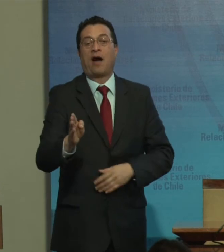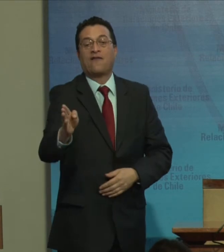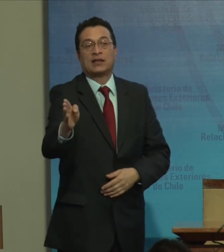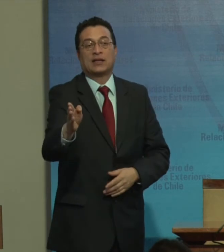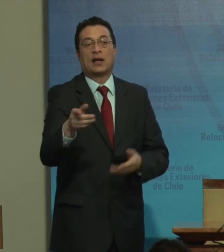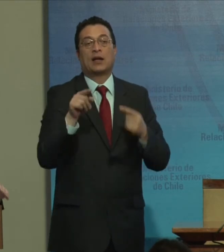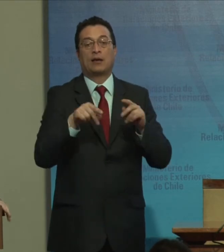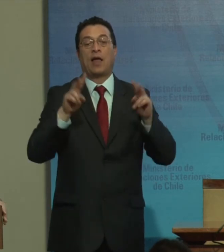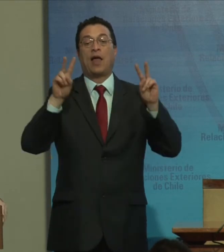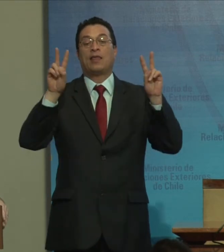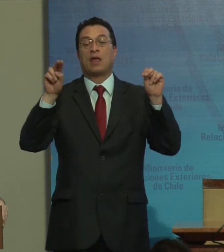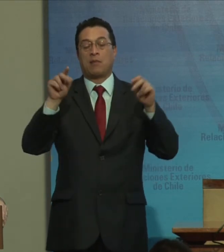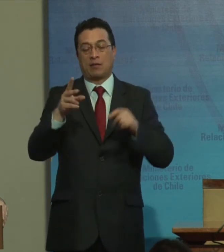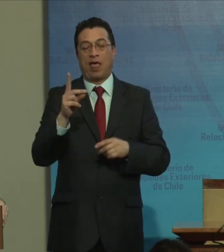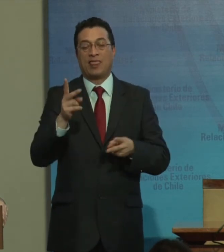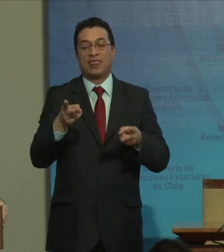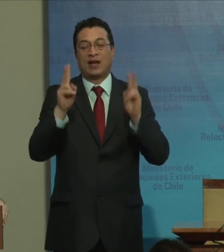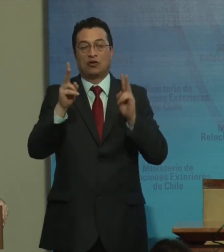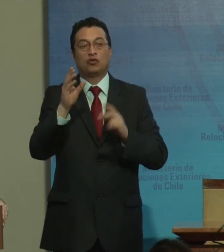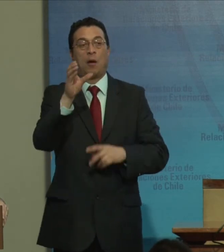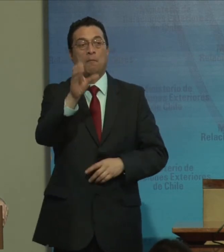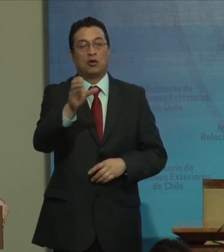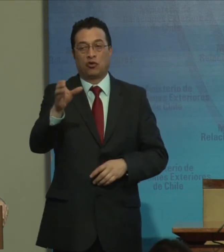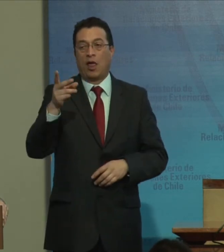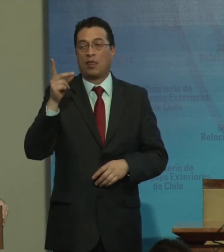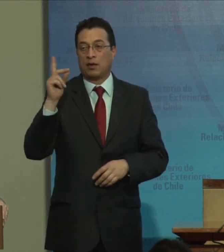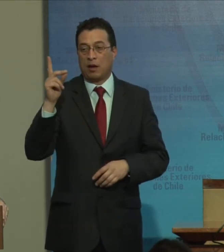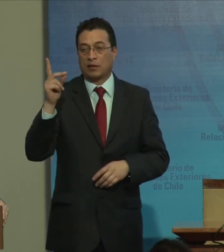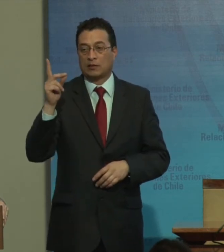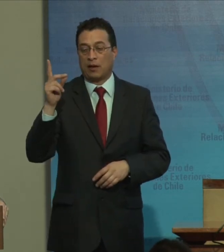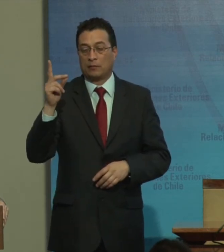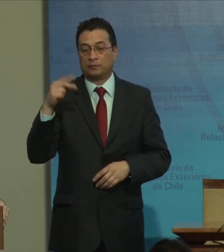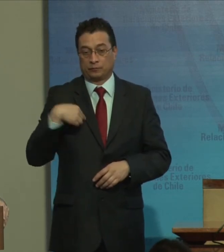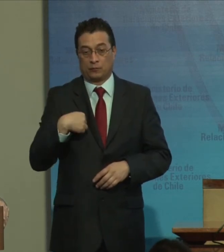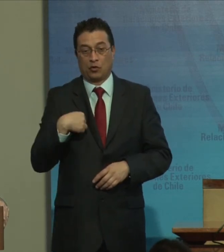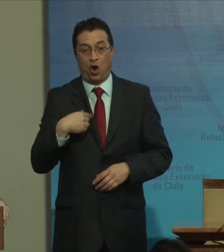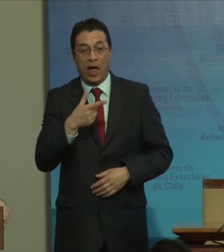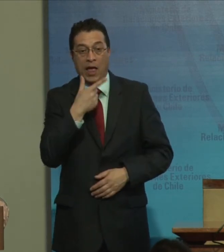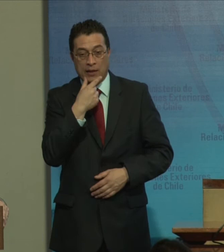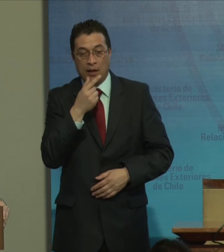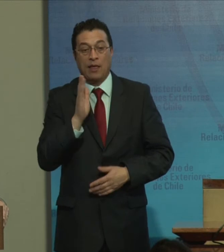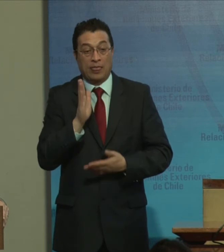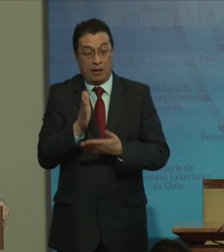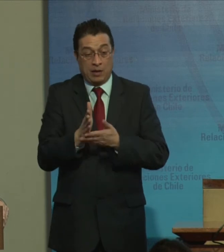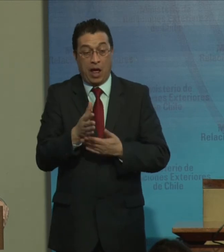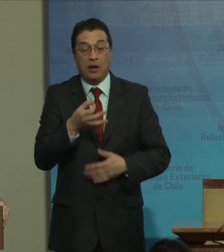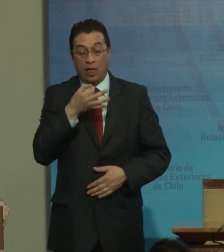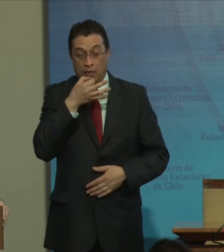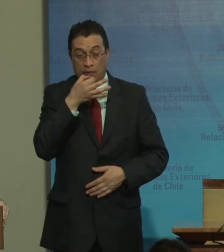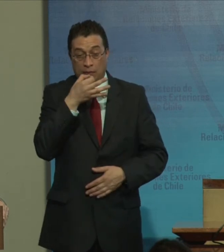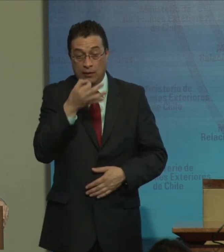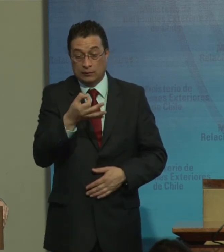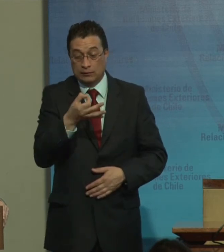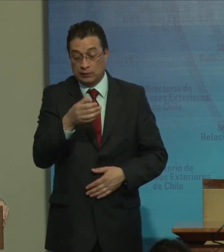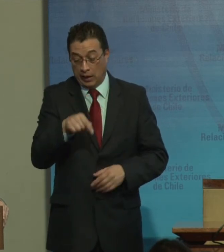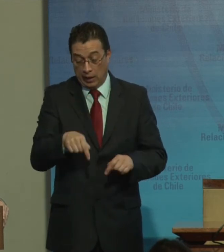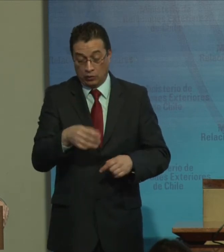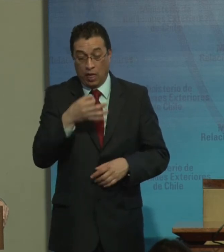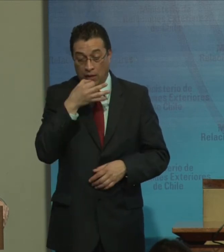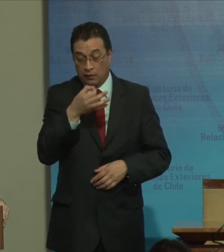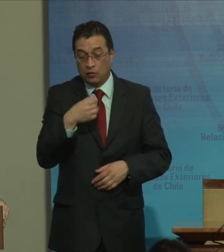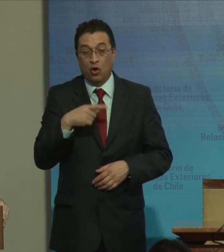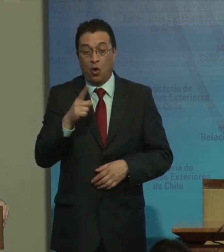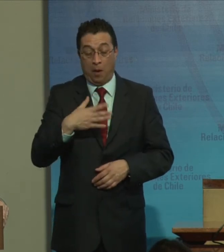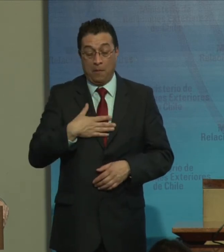en materia de derechos de personas con discapacidad. Yo quisiera terminar esto, no